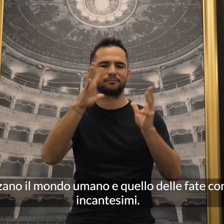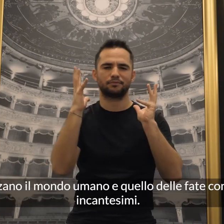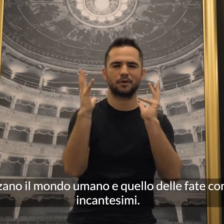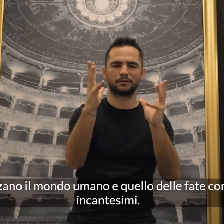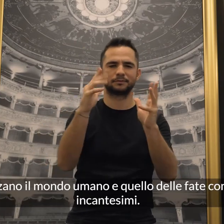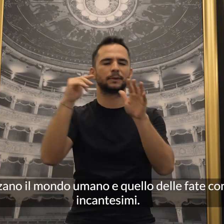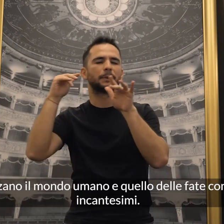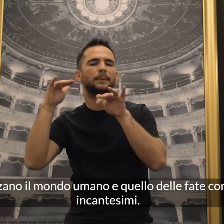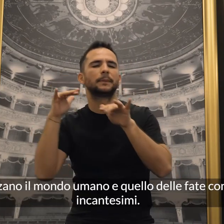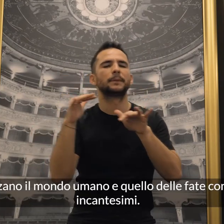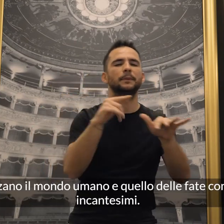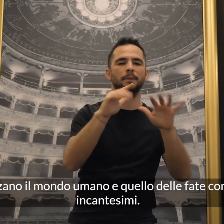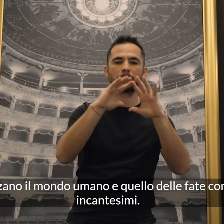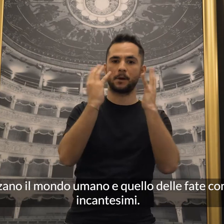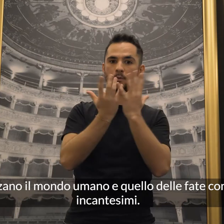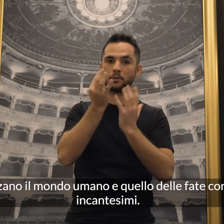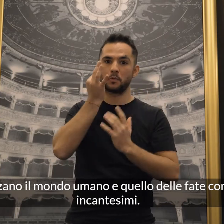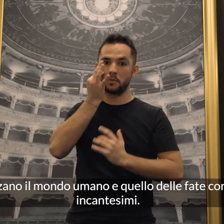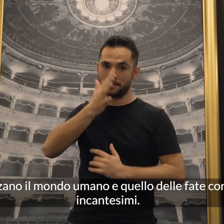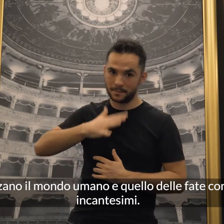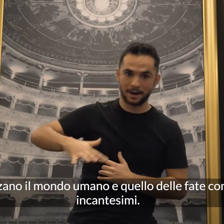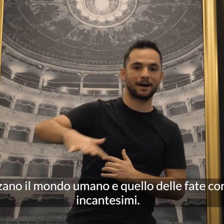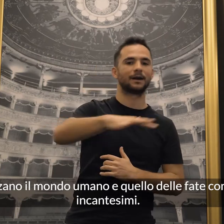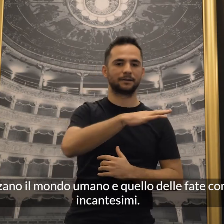il mondo umano e quello delle fate con i loro incantesimi.